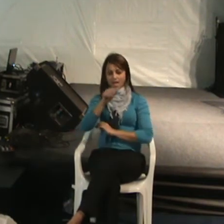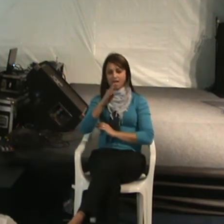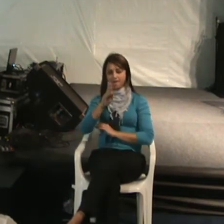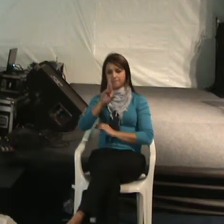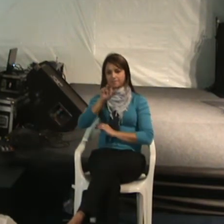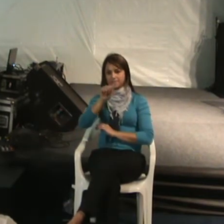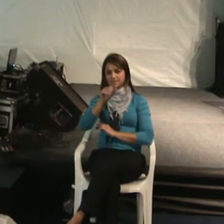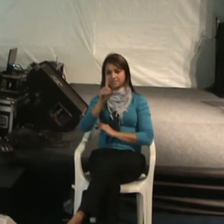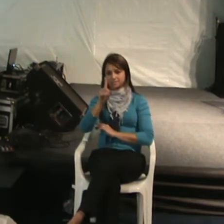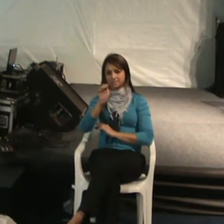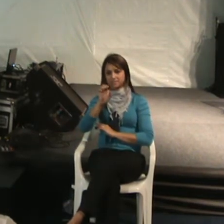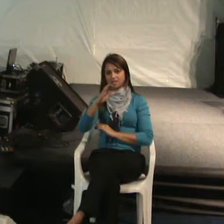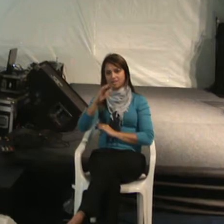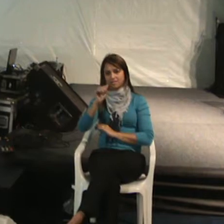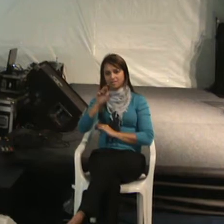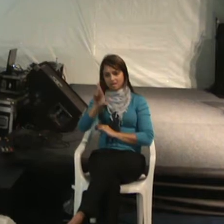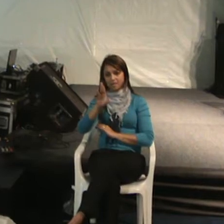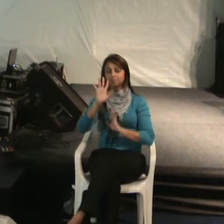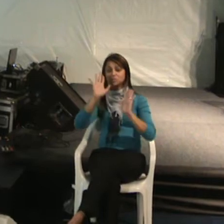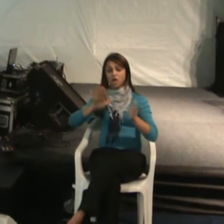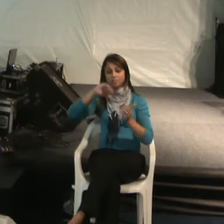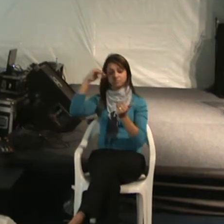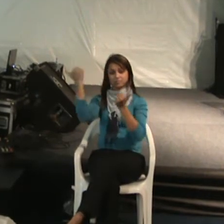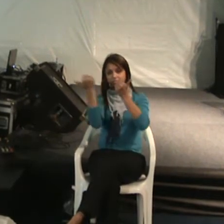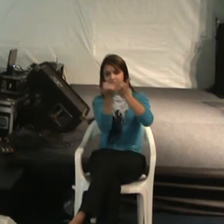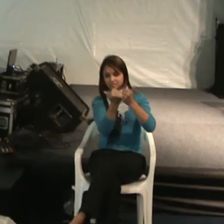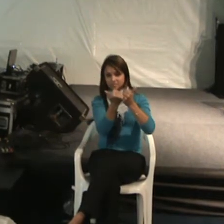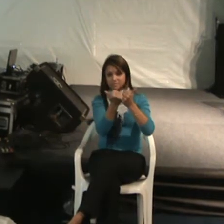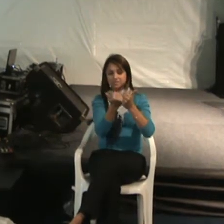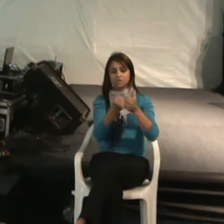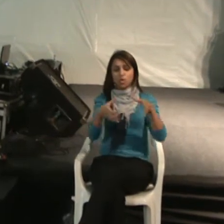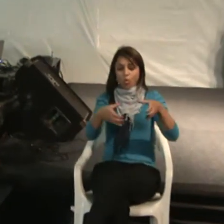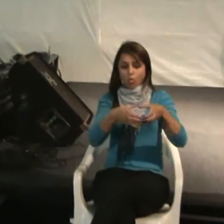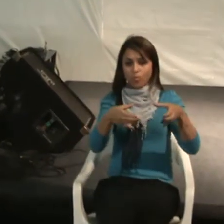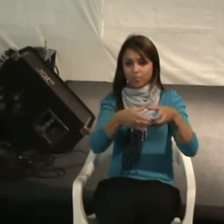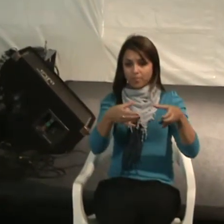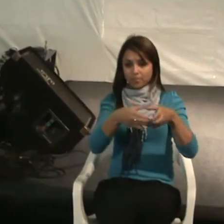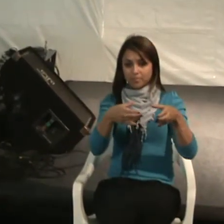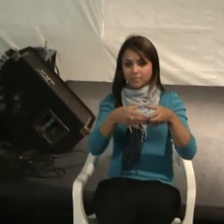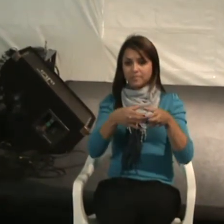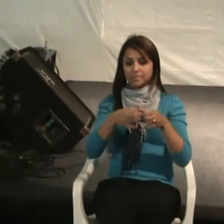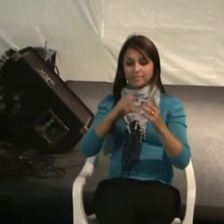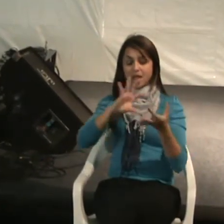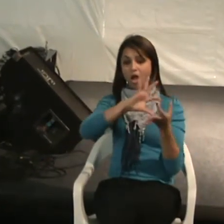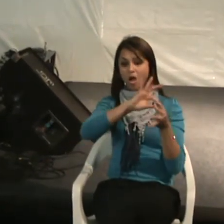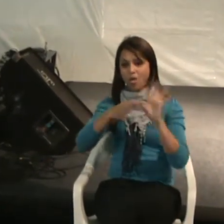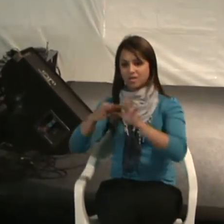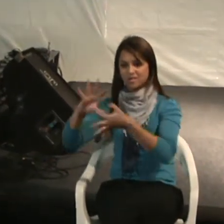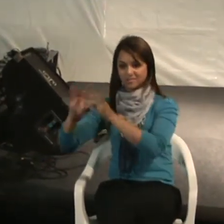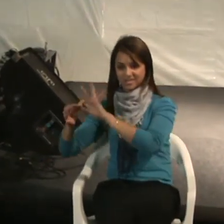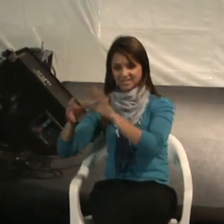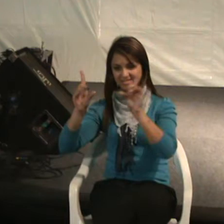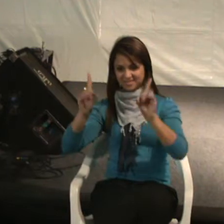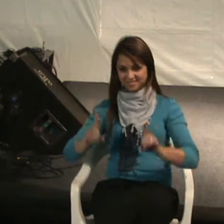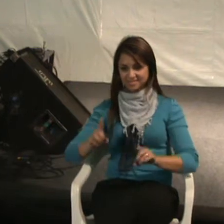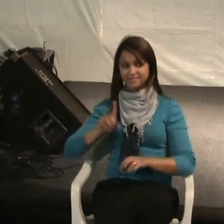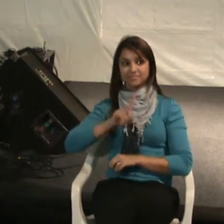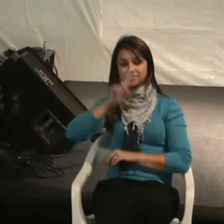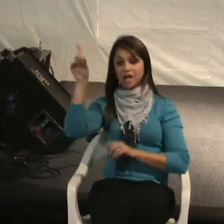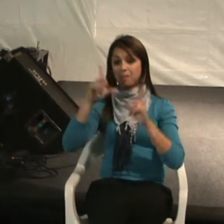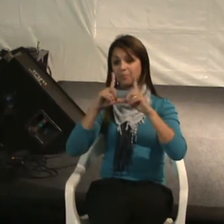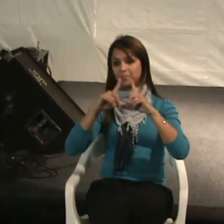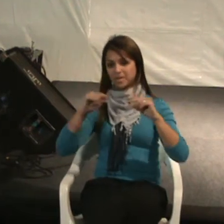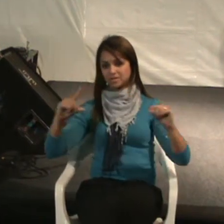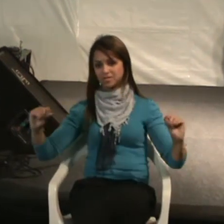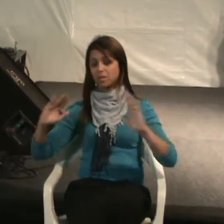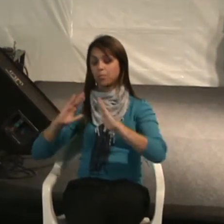Foi vice-presidente do Comitê Paraolímpico Brasileiro, CTB, em Brasília, Distrito Federal, onde